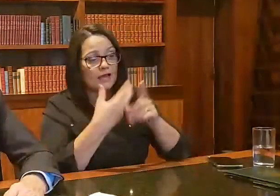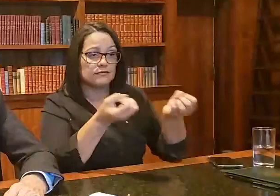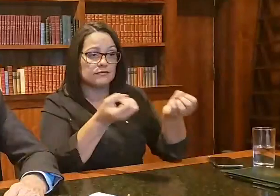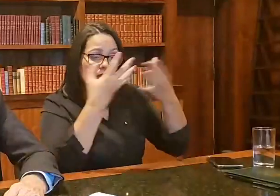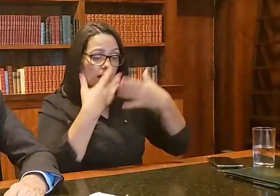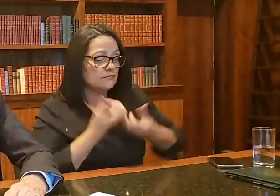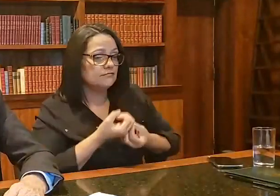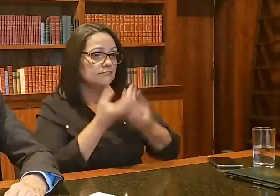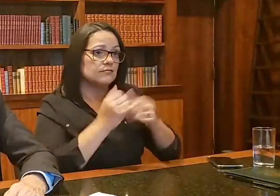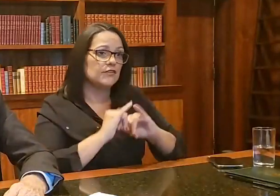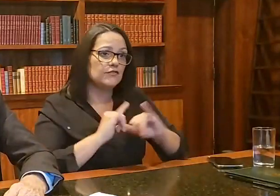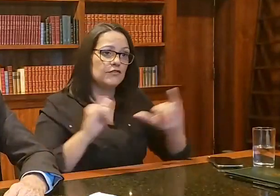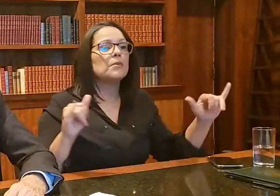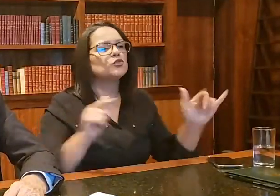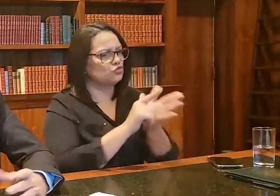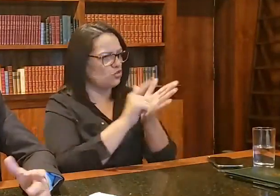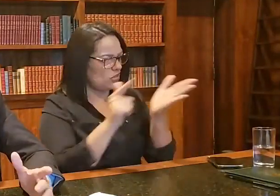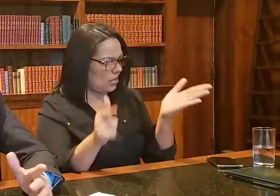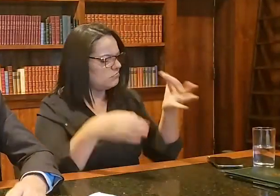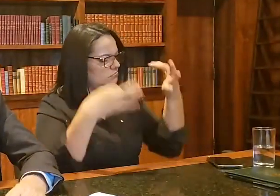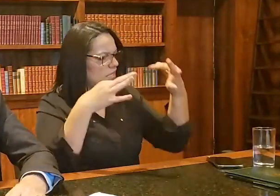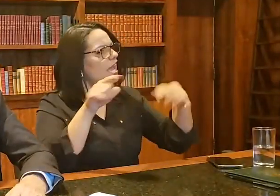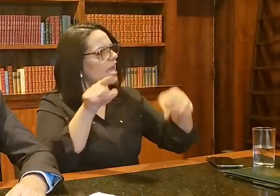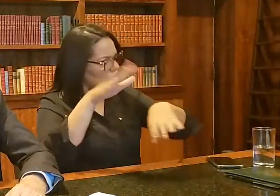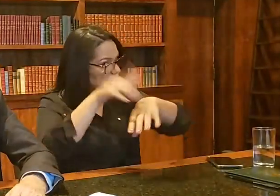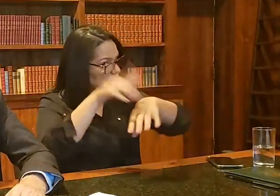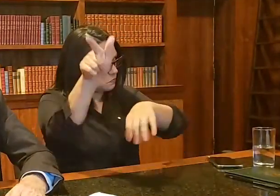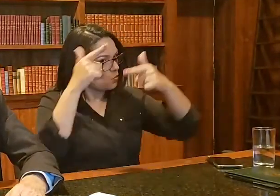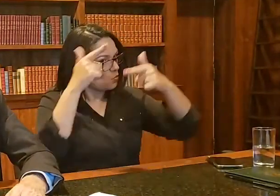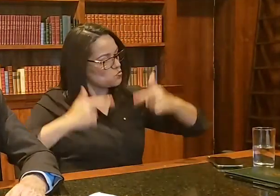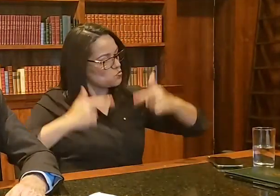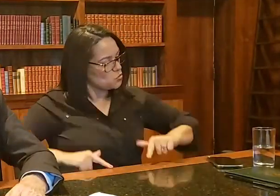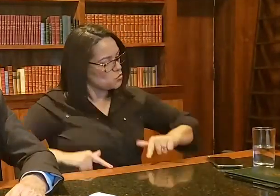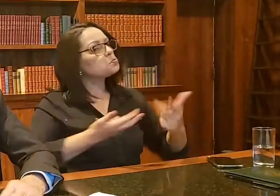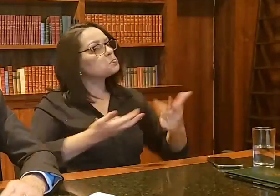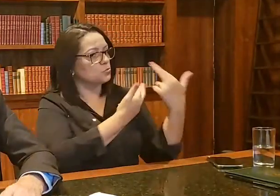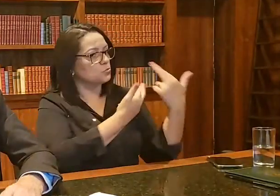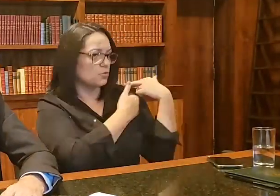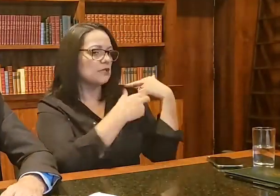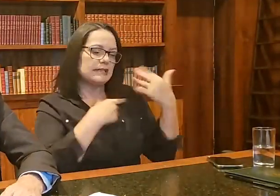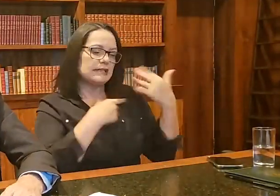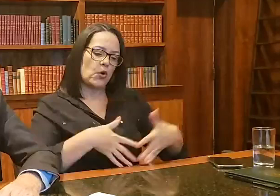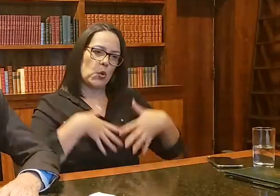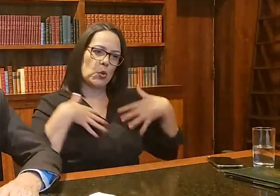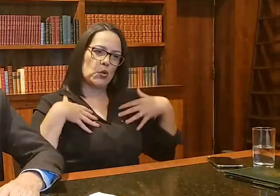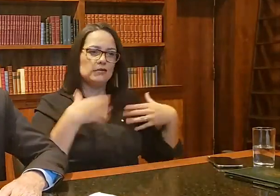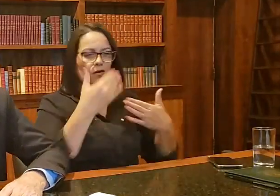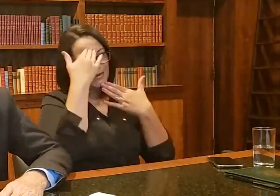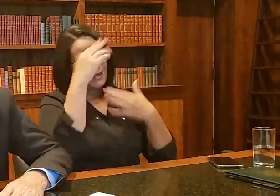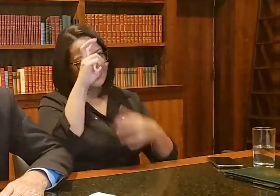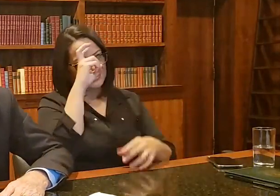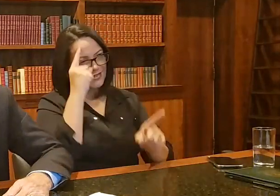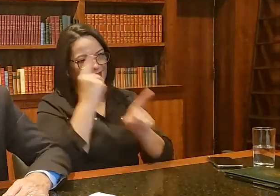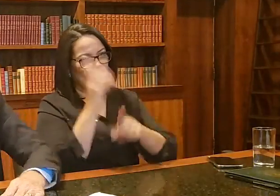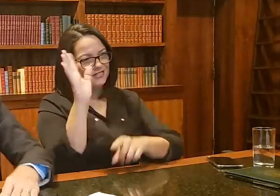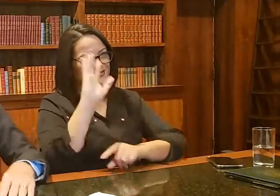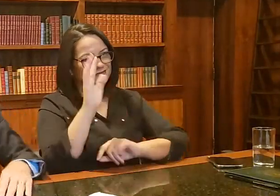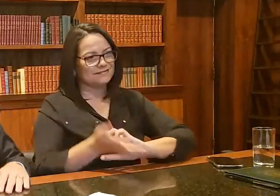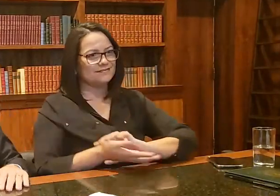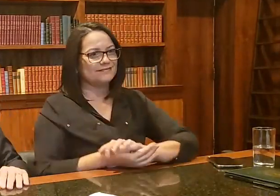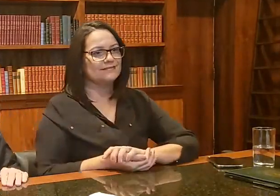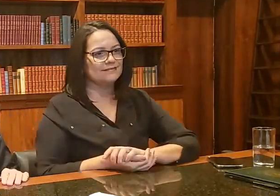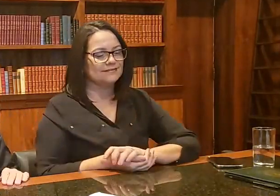um jornalismo realmente isento e responsável que orgulha todos nós. Muito obrigado, até quinta-feira que vem, se Deus quiser.